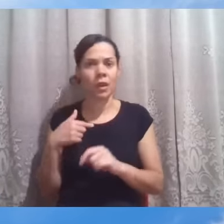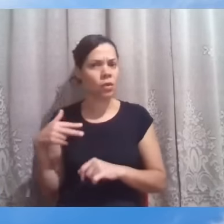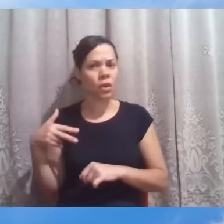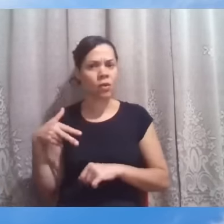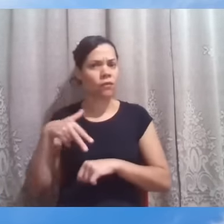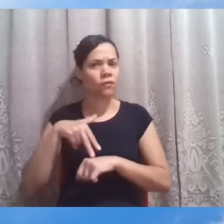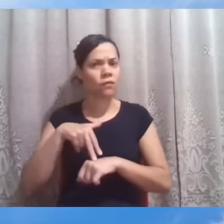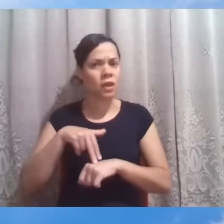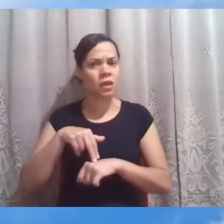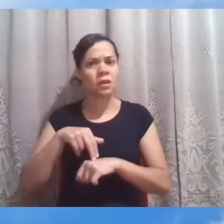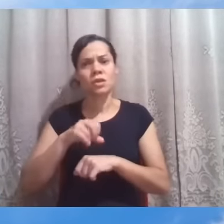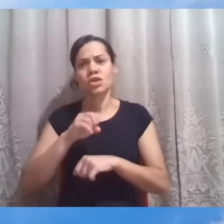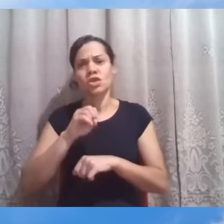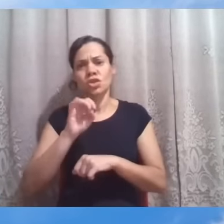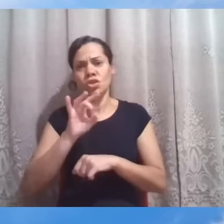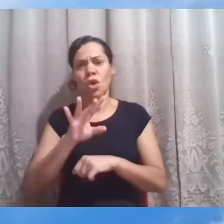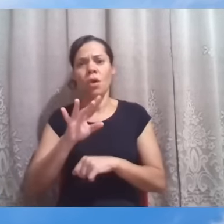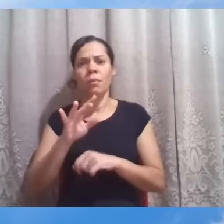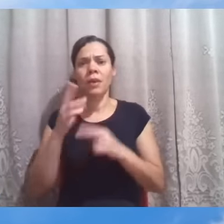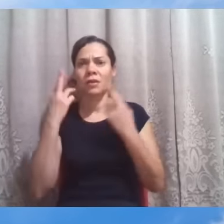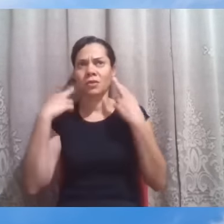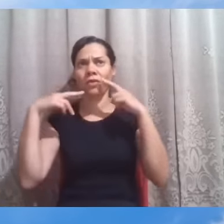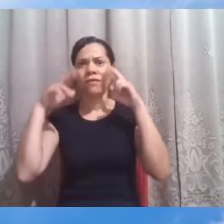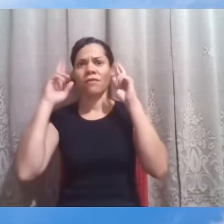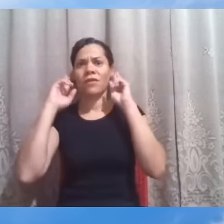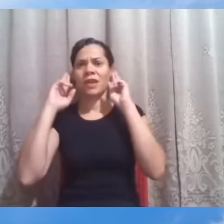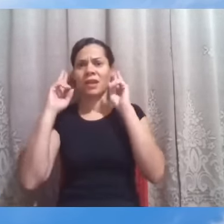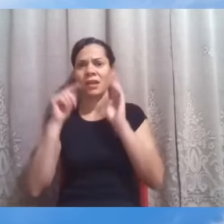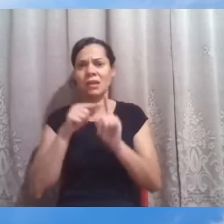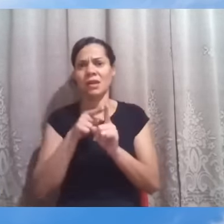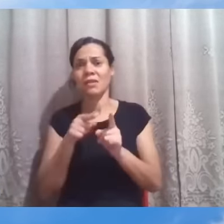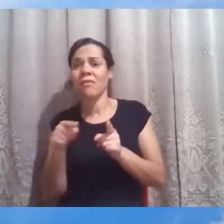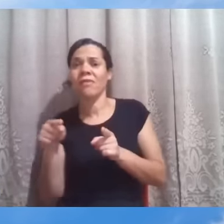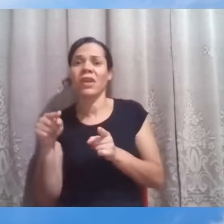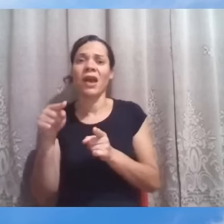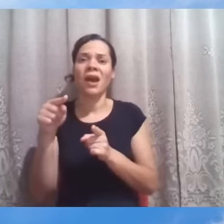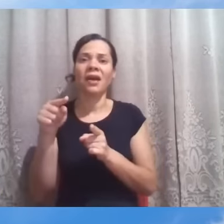ovelhas transviadas de Israel. Como dizer assim, olha, ela está menos transviada que vocês.